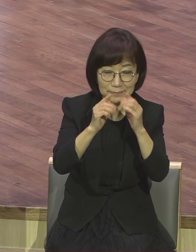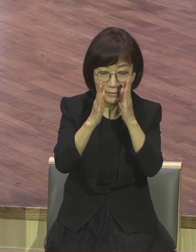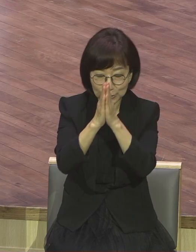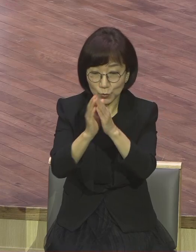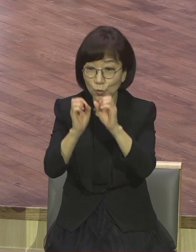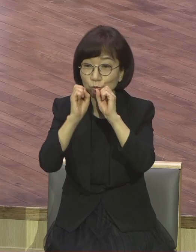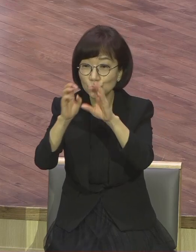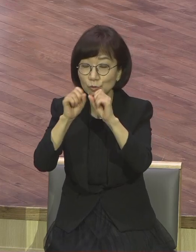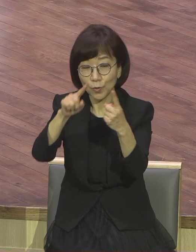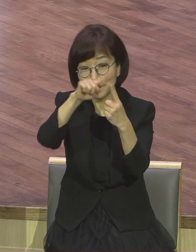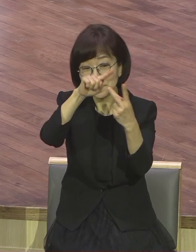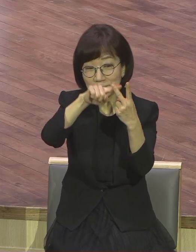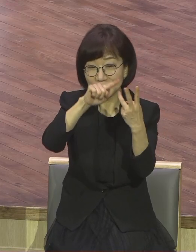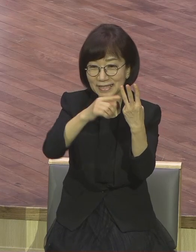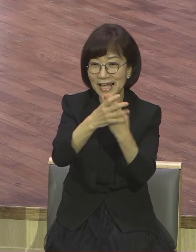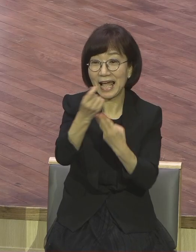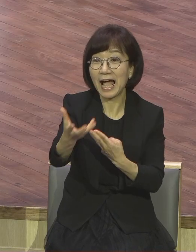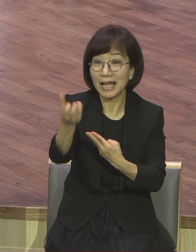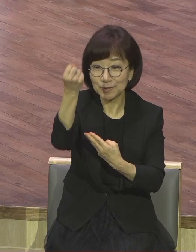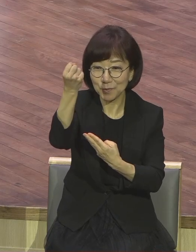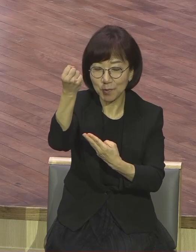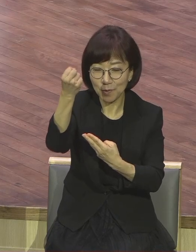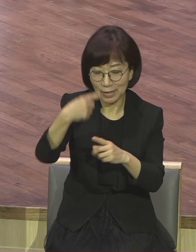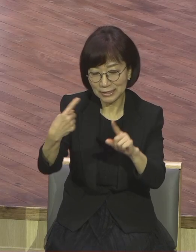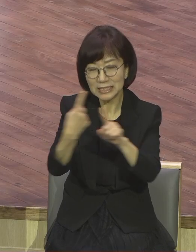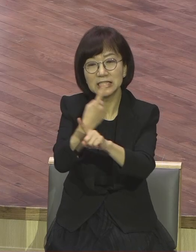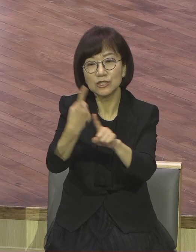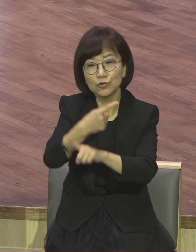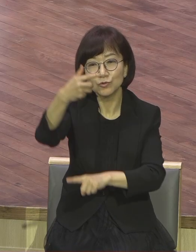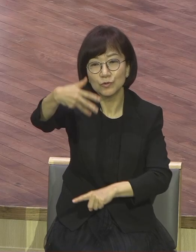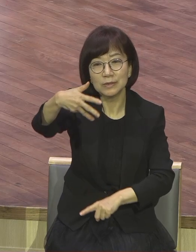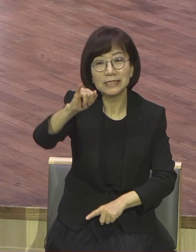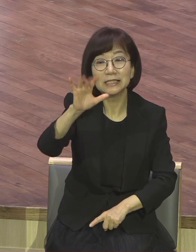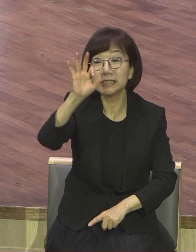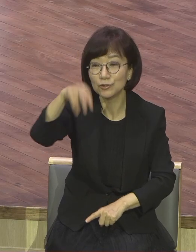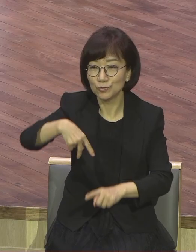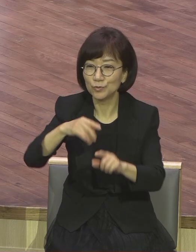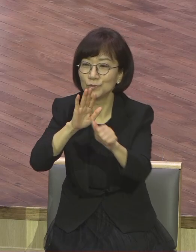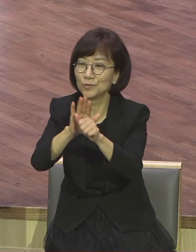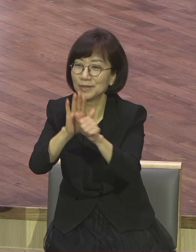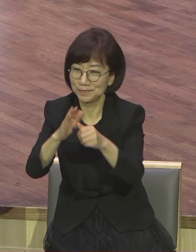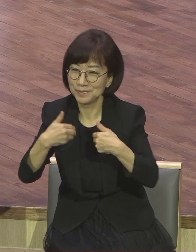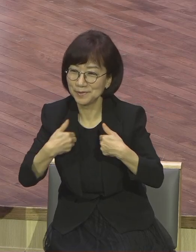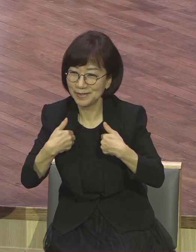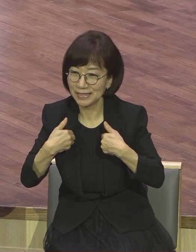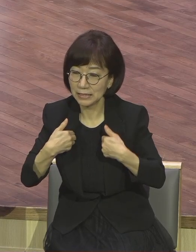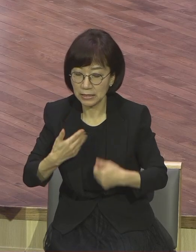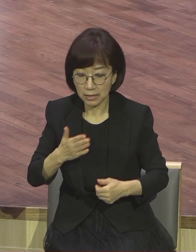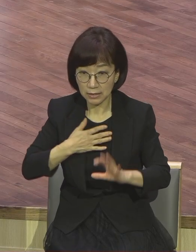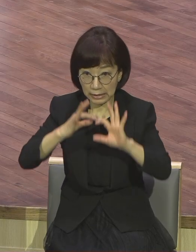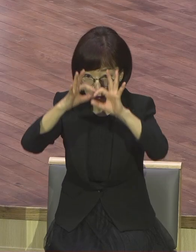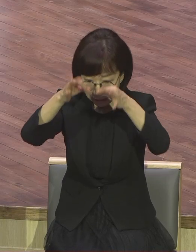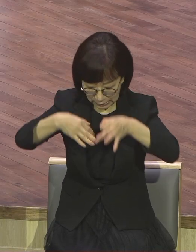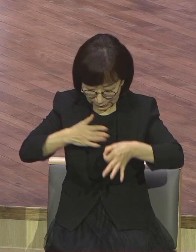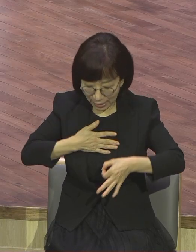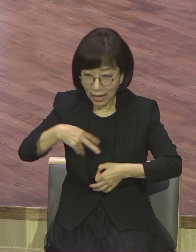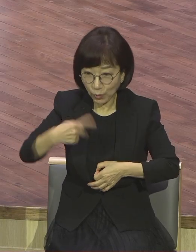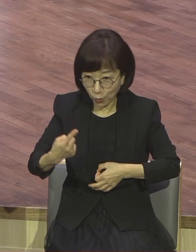제가 볼 때는요 뭐 제 자신도 마찬가지 다 치유받아야 돼요. 치유받아야 돼요. 지금